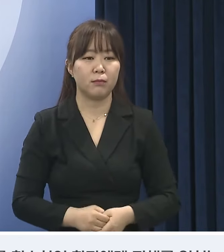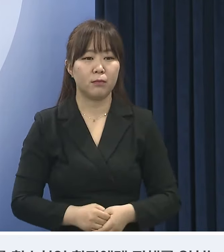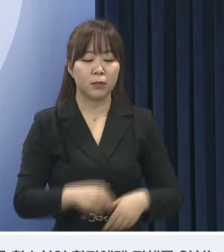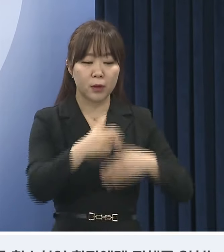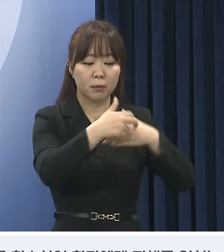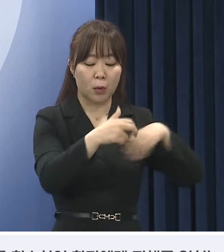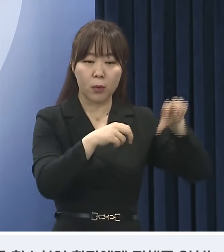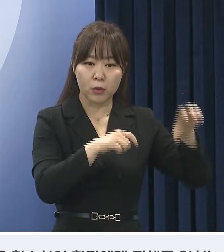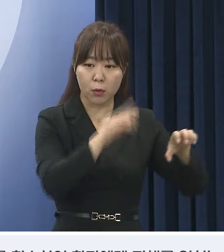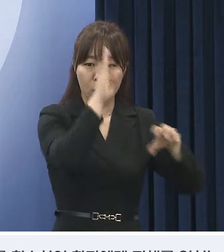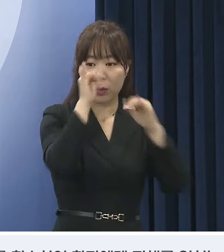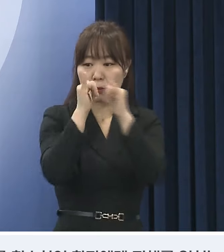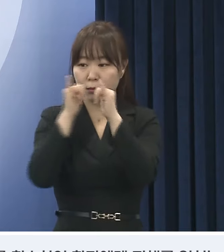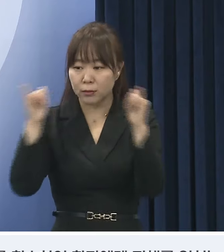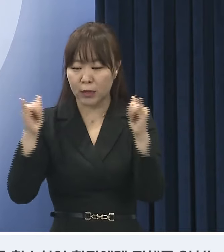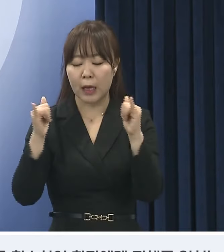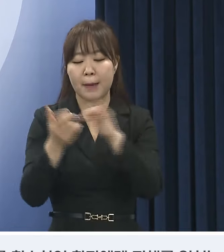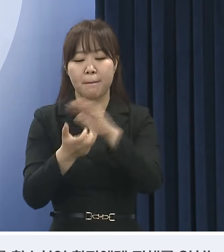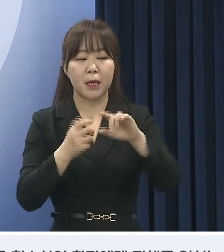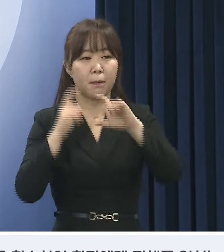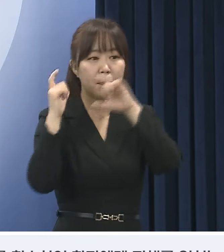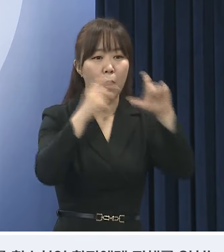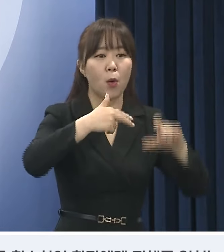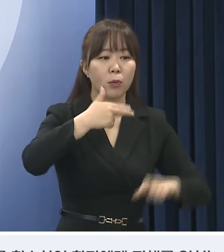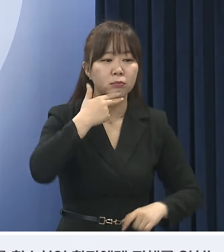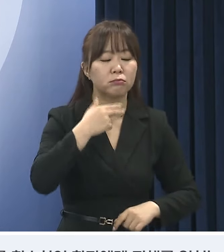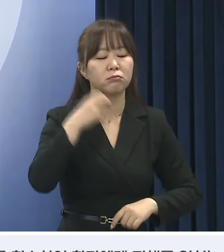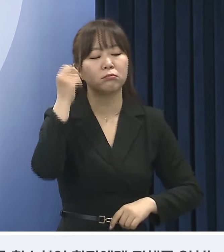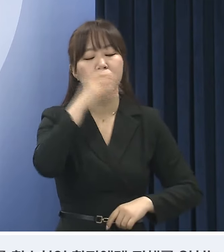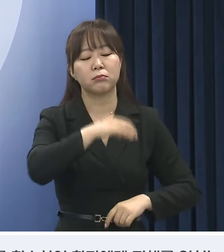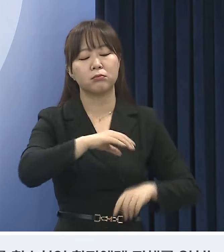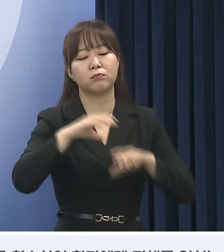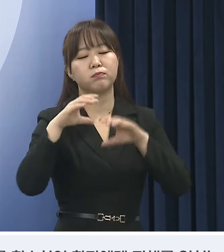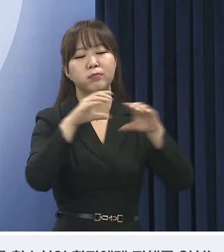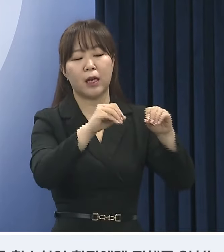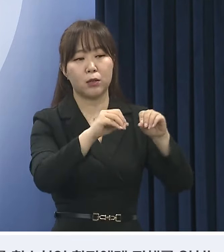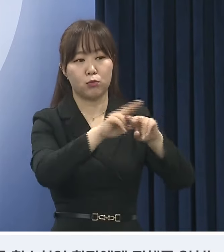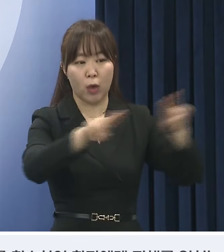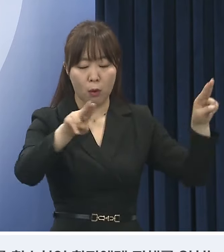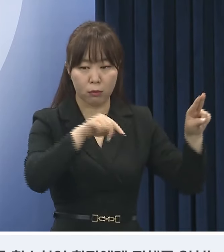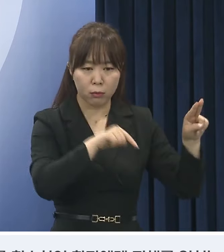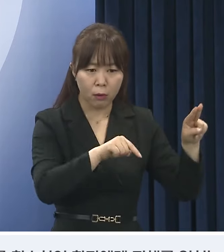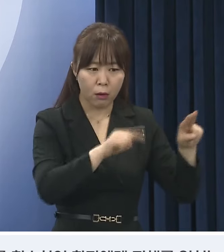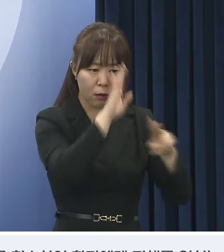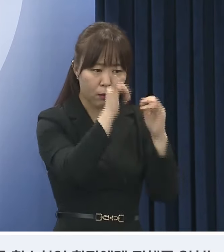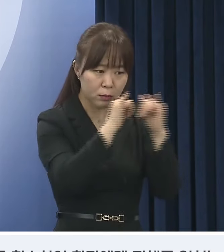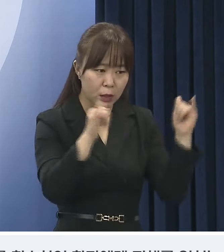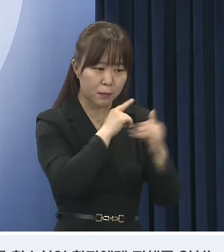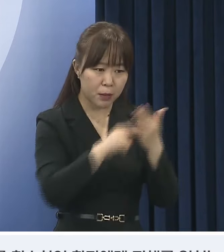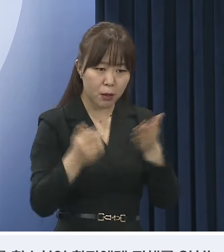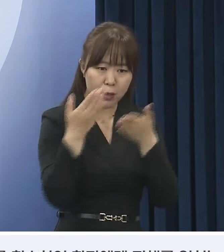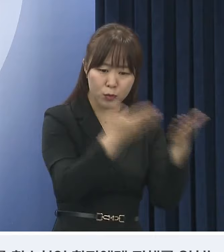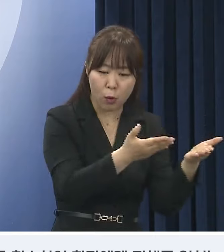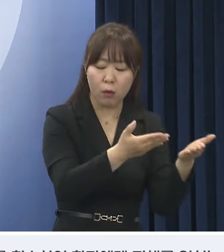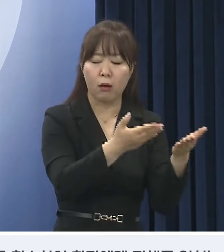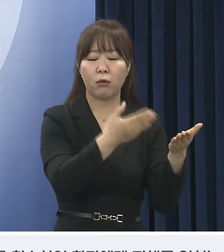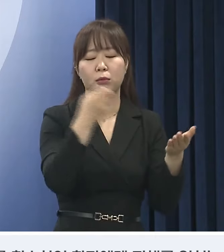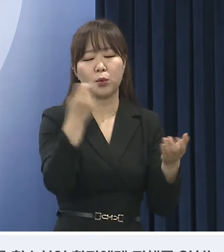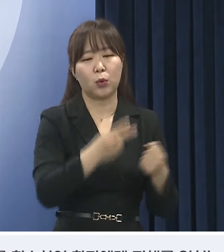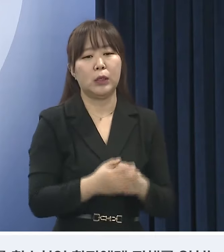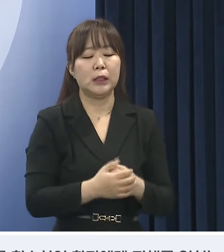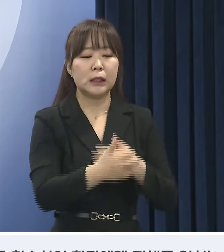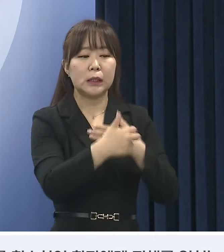병원에서 환자에게 사전 안내 없이 일방적으로 진료를 취소하여 환자에게 피해를 입히는 경우